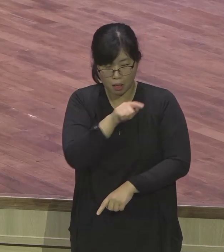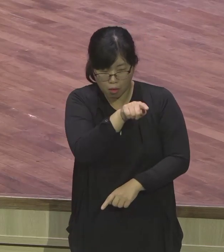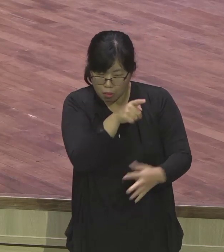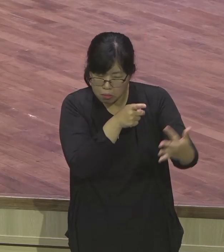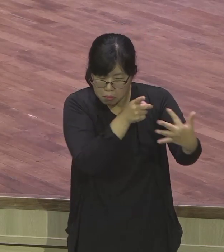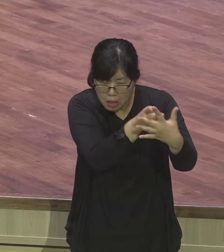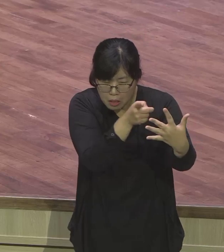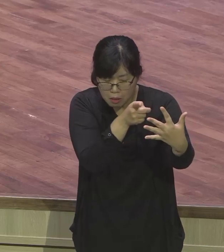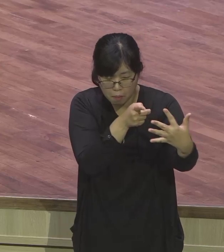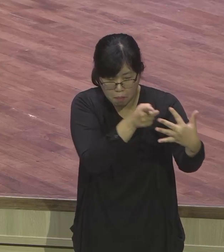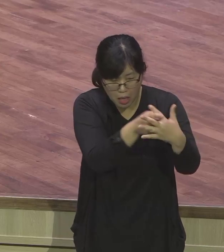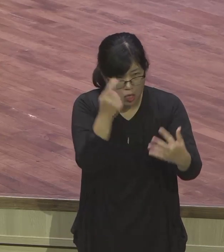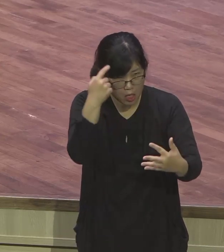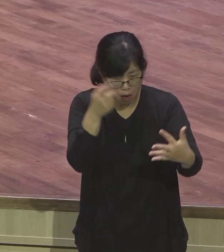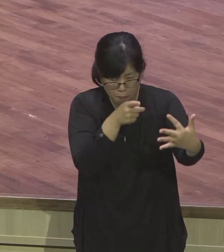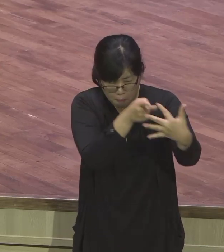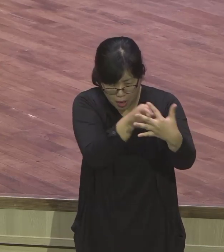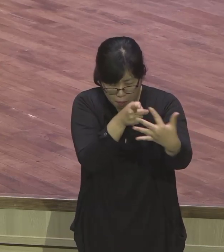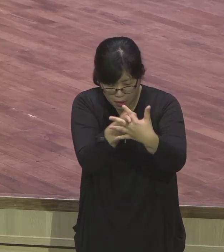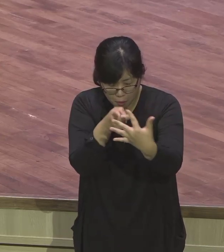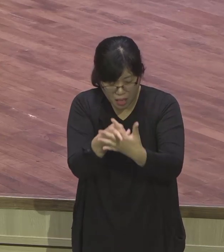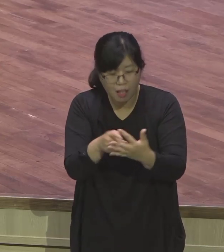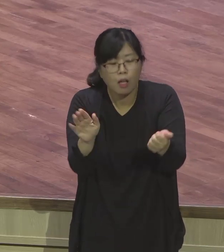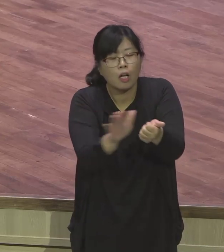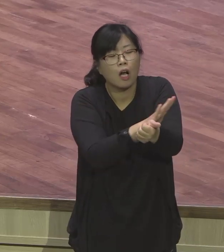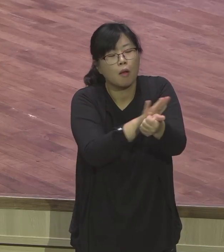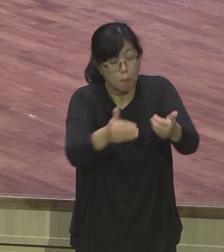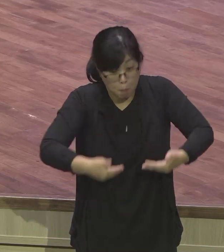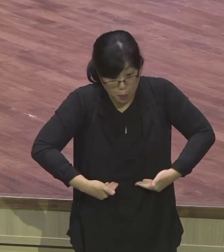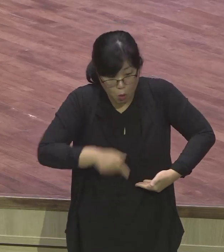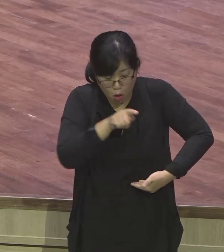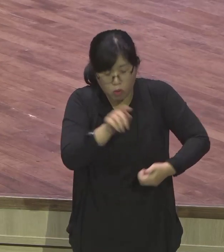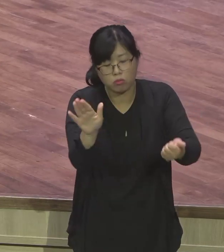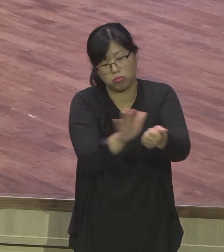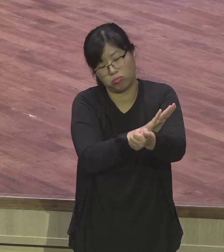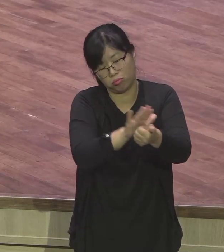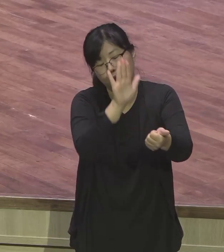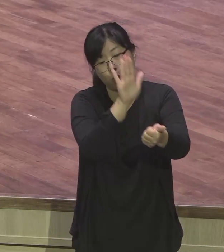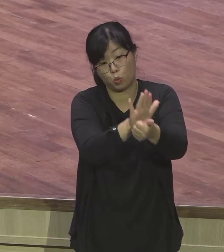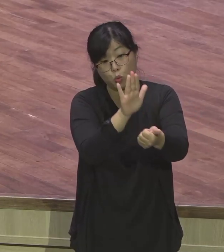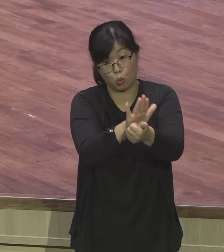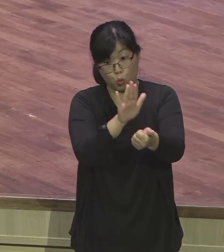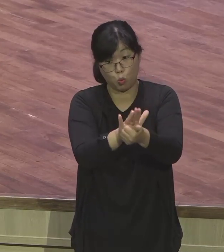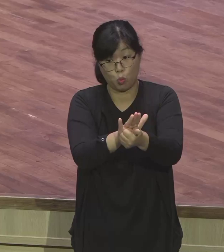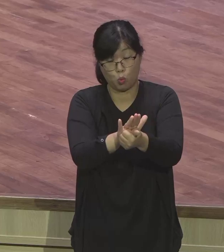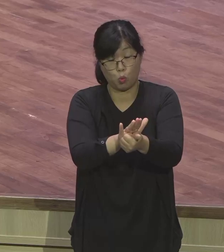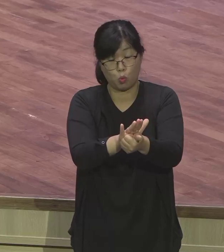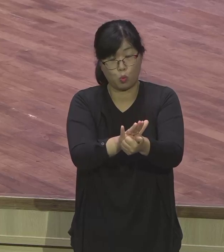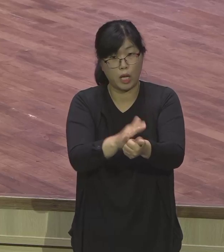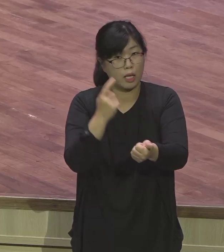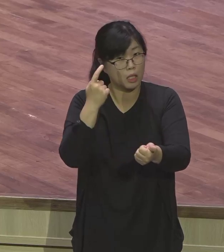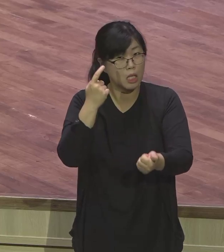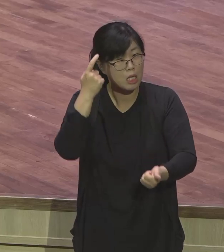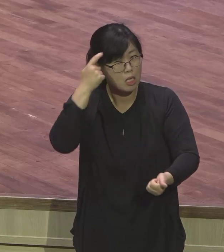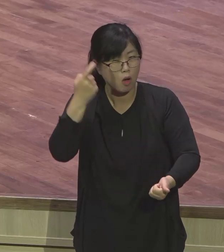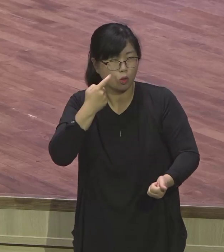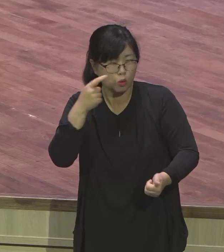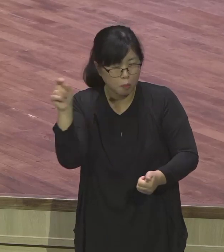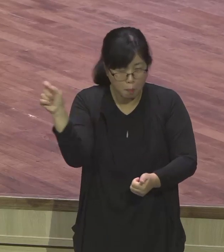상대에게 먼저 다가갈 수 있는 이런 눈이 열리시기 바랍니다. 다른 사람에게 미뤄면 안 돼요.